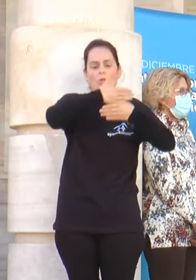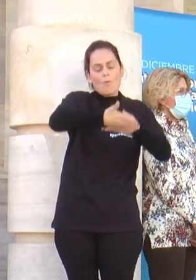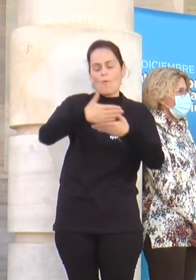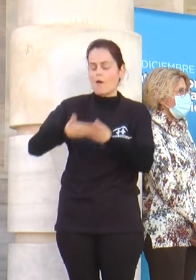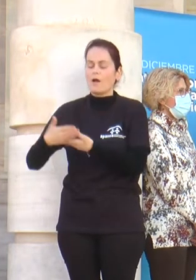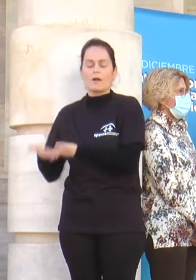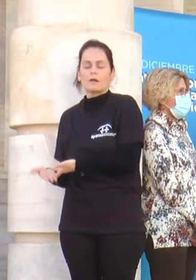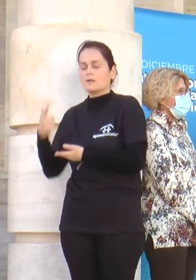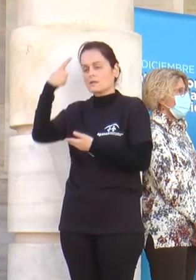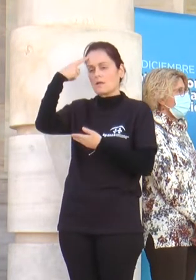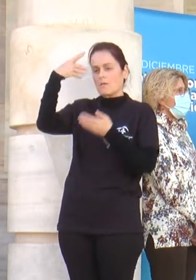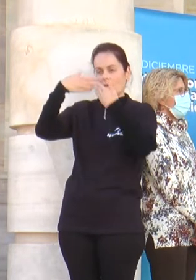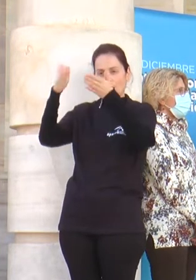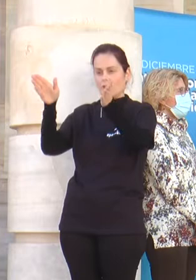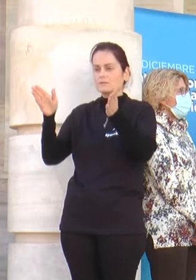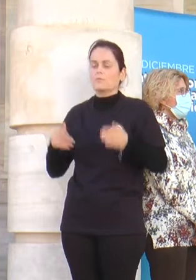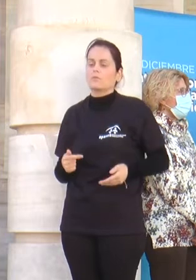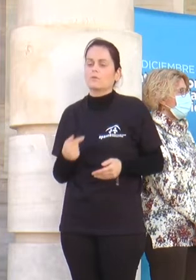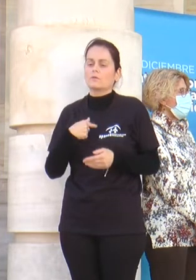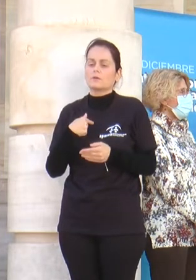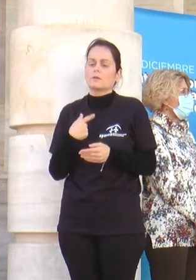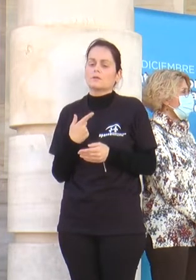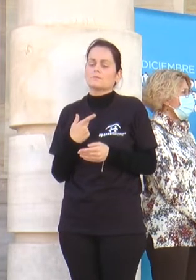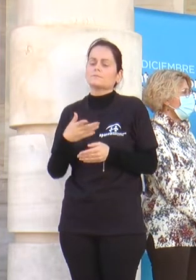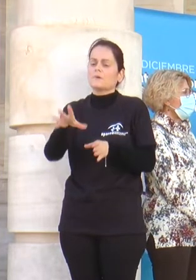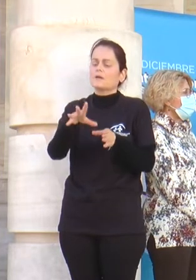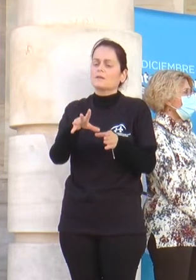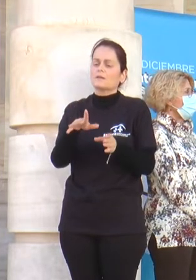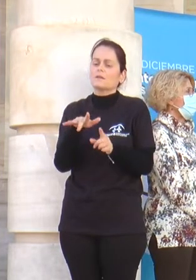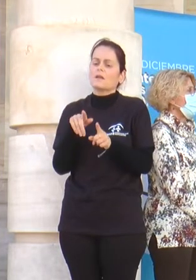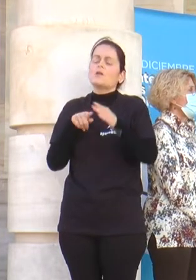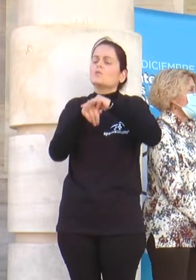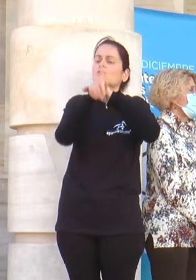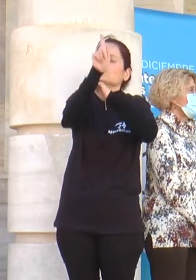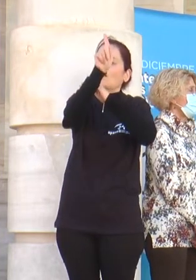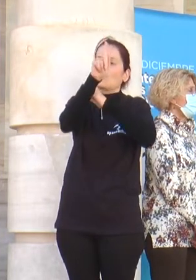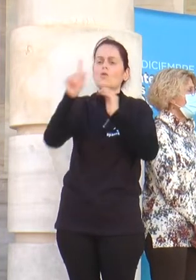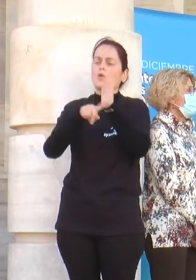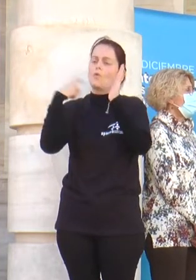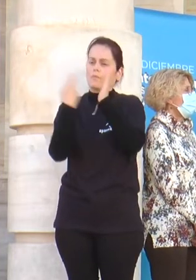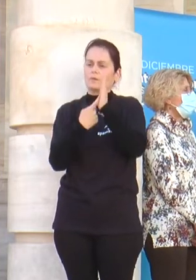físicas ni mentales, que impidan nuestro total desarrollo para personas.